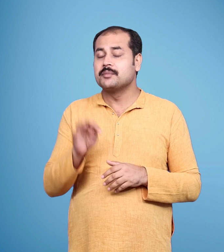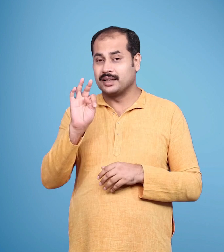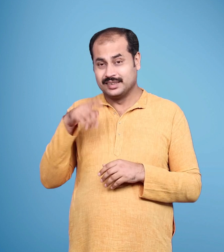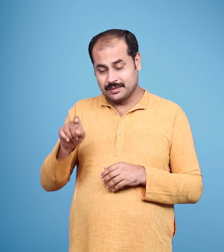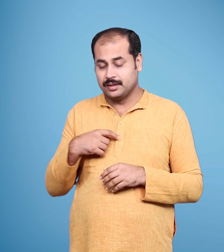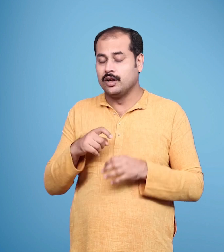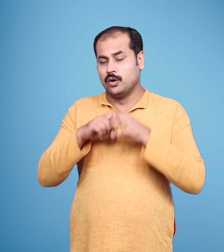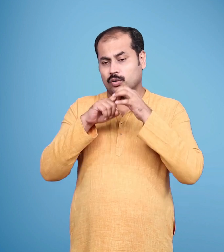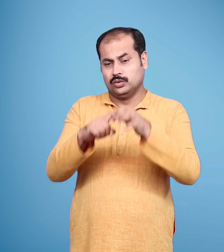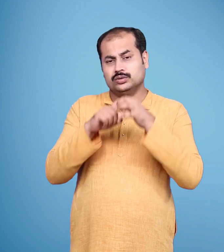उन्होंने पूछा